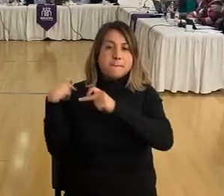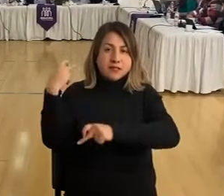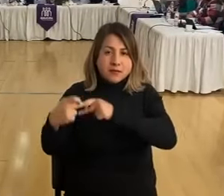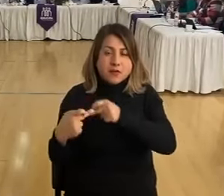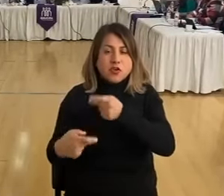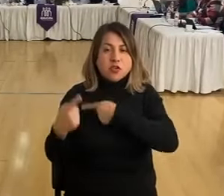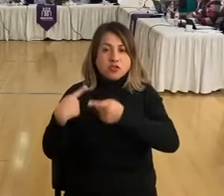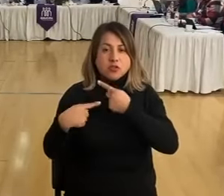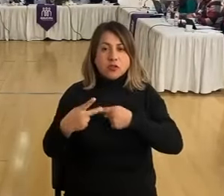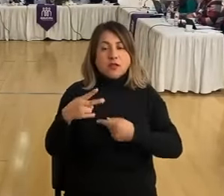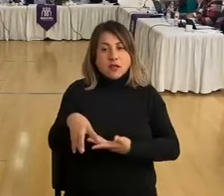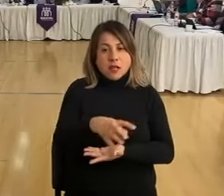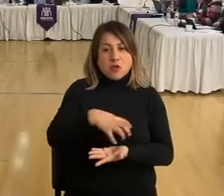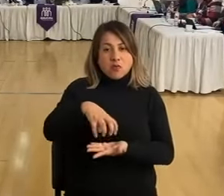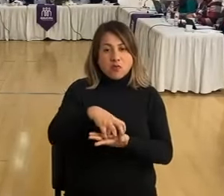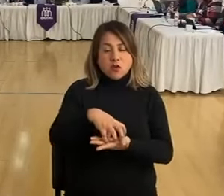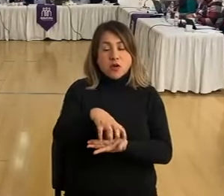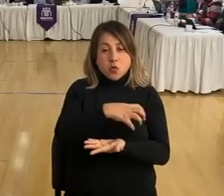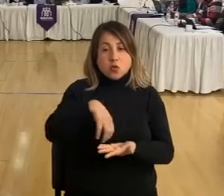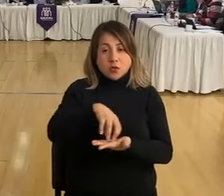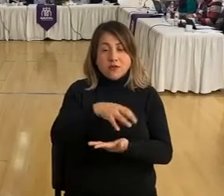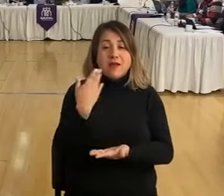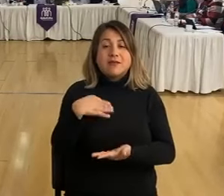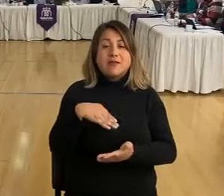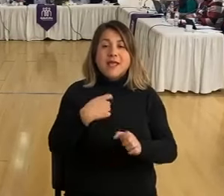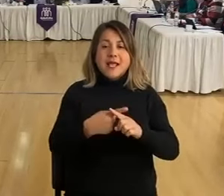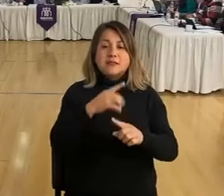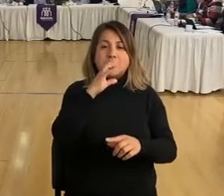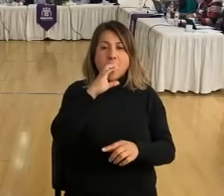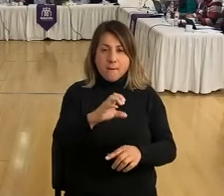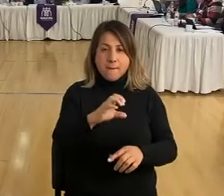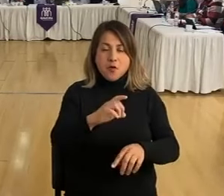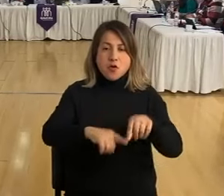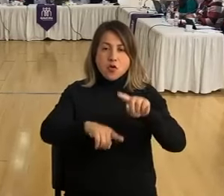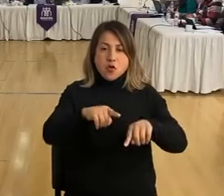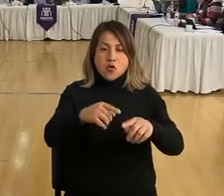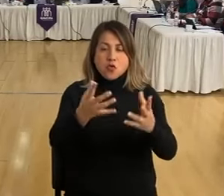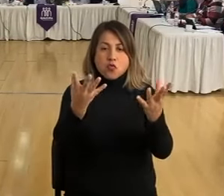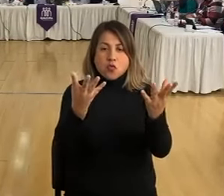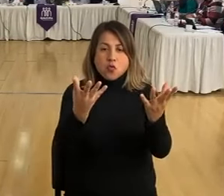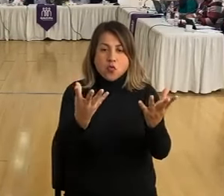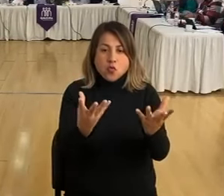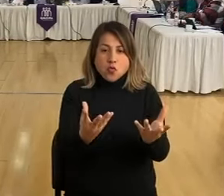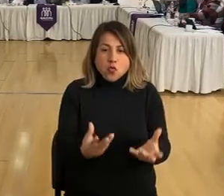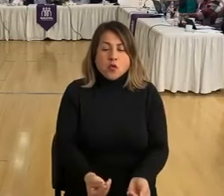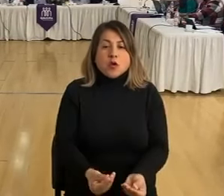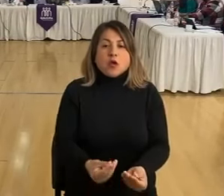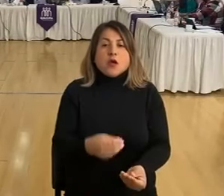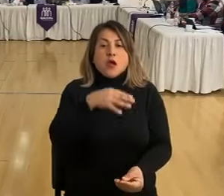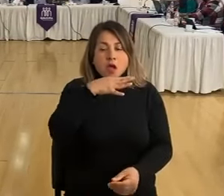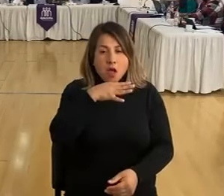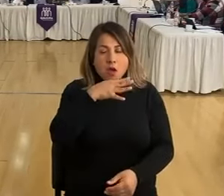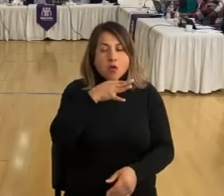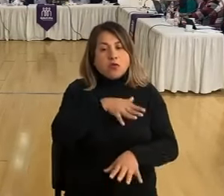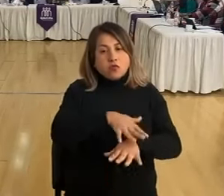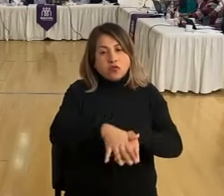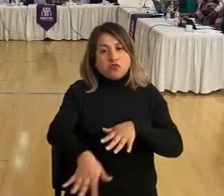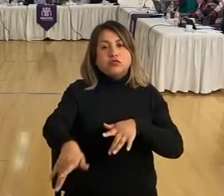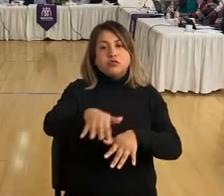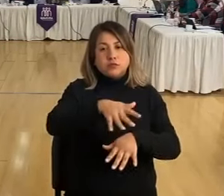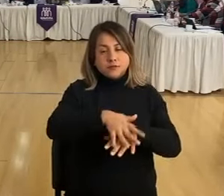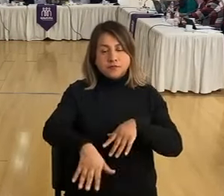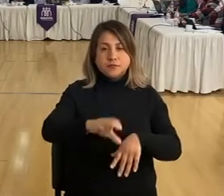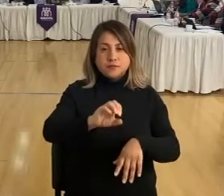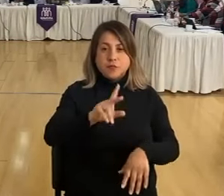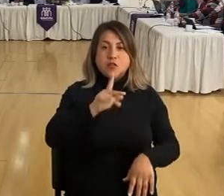historia de la comuna, eran tierras cultivables, que absorbían todas estas aguas que venían desde la zona